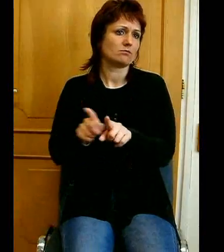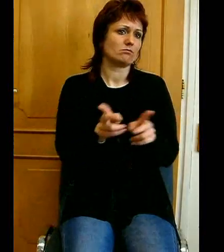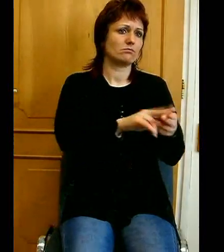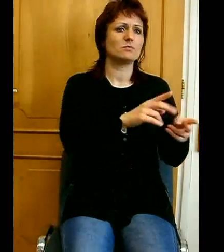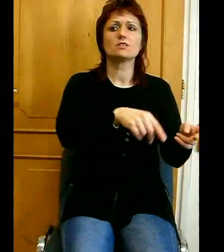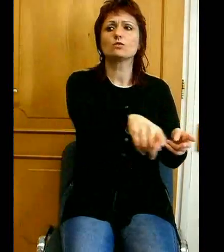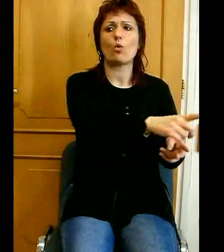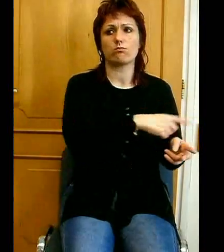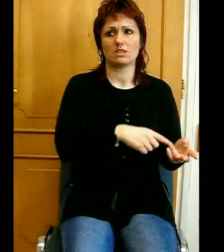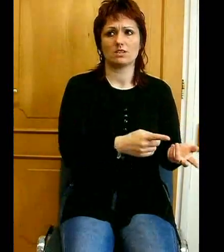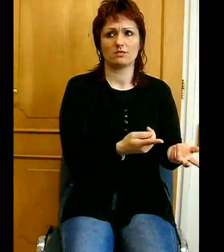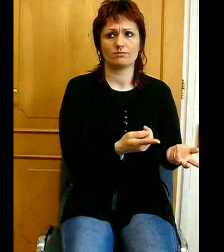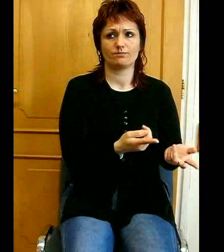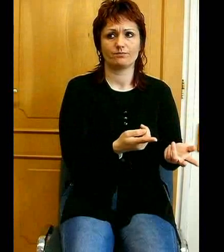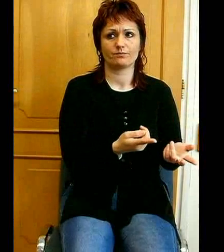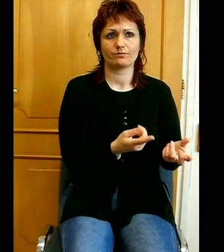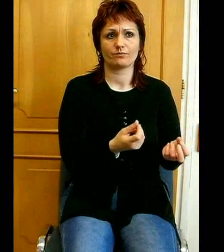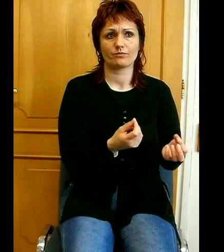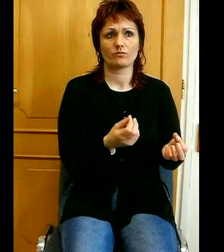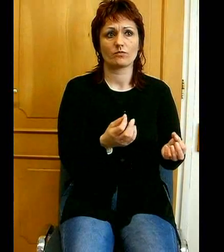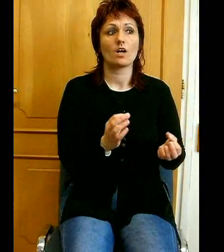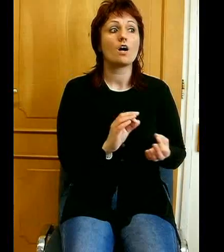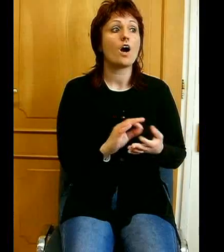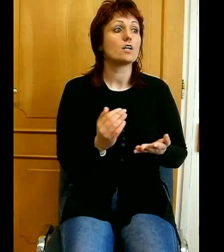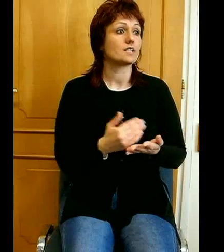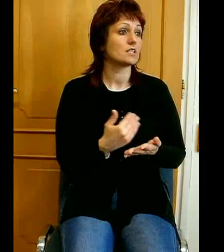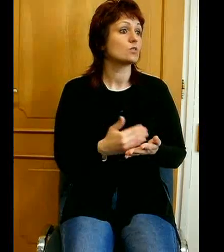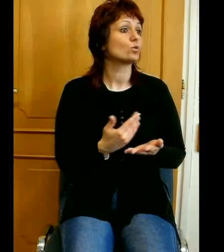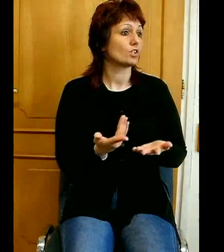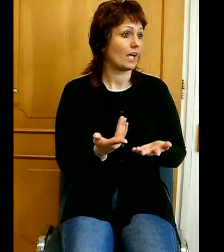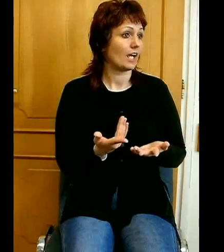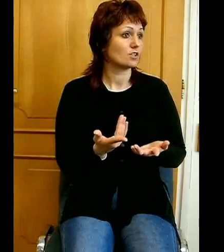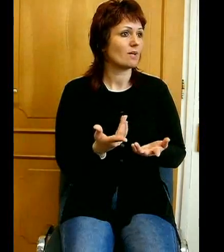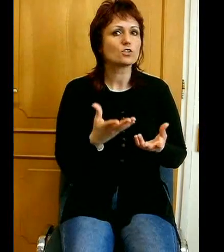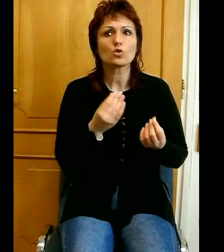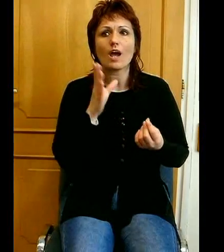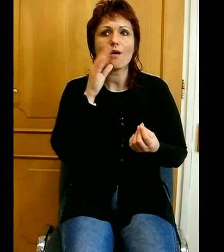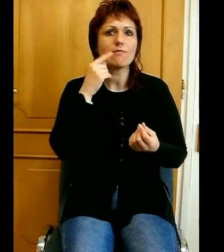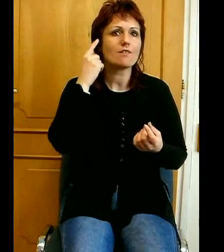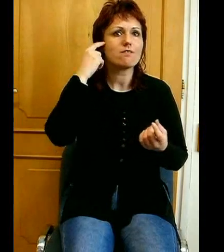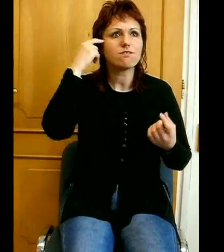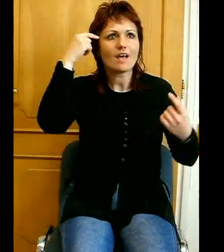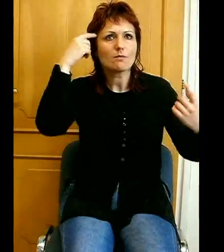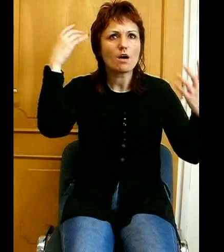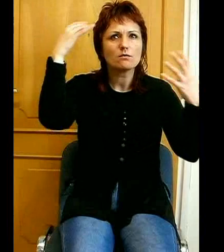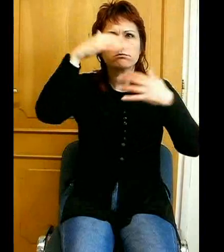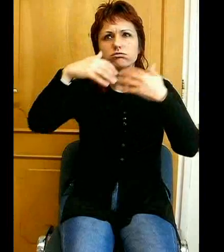beszélni, mert igen sok ember fejében teljes összevisszaság van az ezzel kapcsolatos